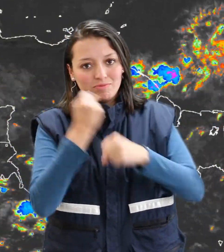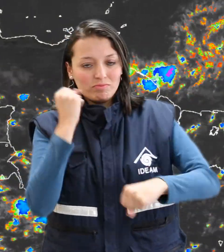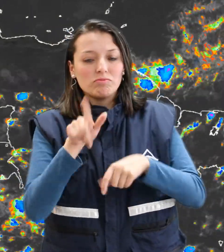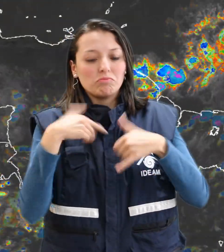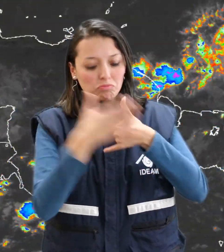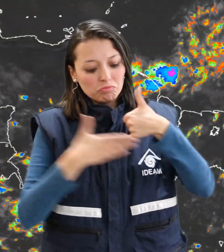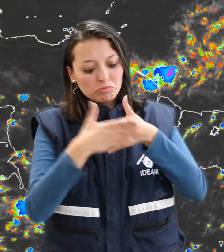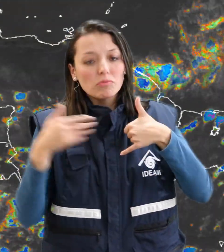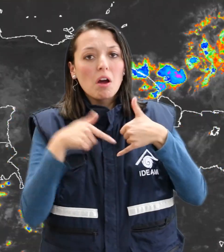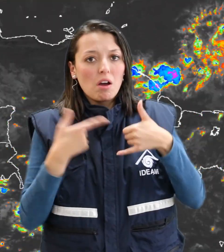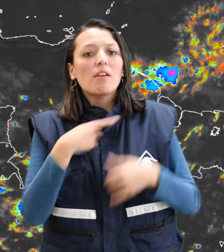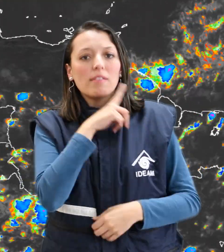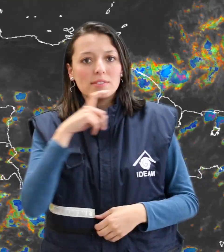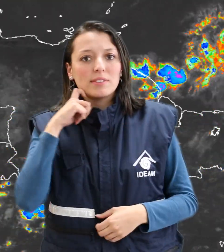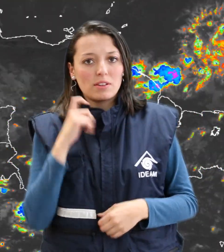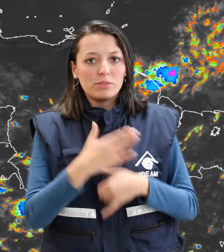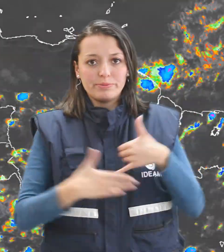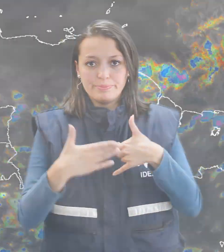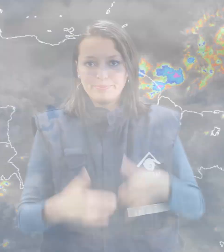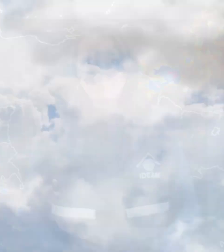nacional con predominio de tiempo seco.